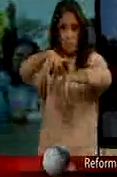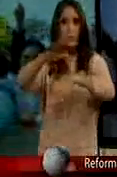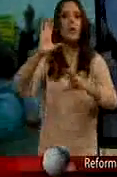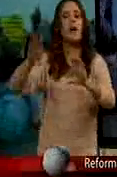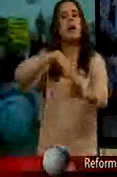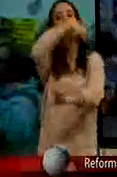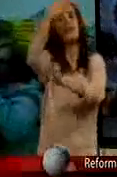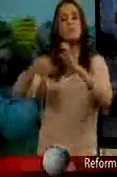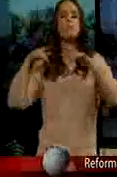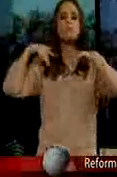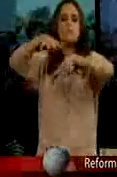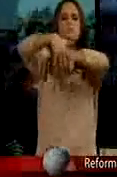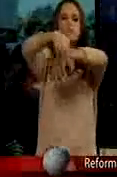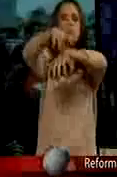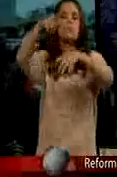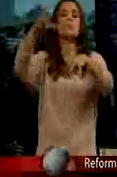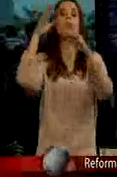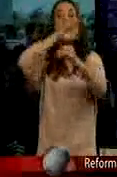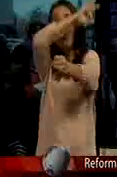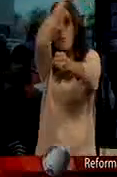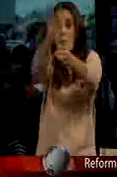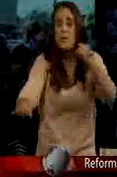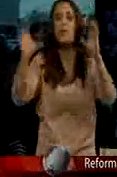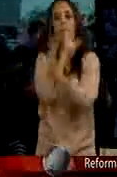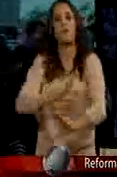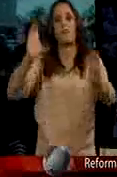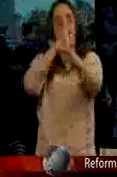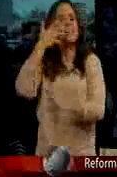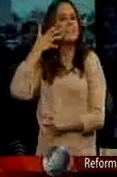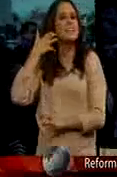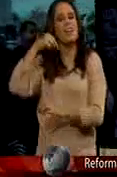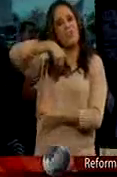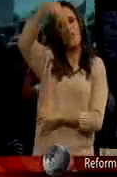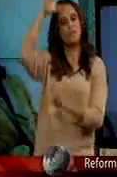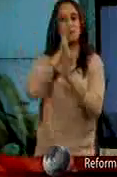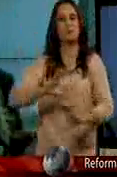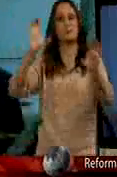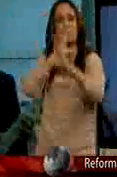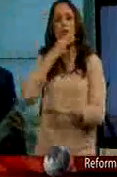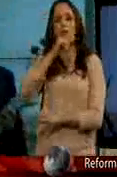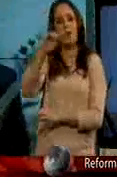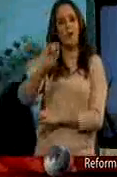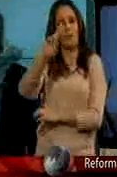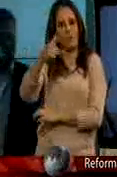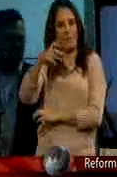Concluyó Con un gran concierto De los Tigres del Norte Encabezados por el buen Jorge Pues no hay lo tiene usted